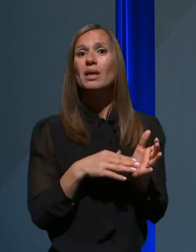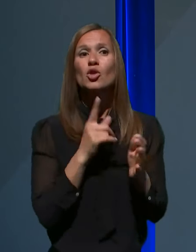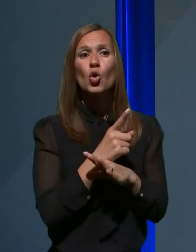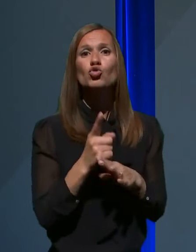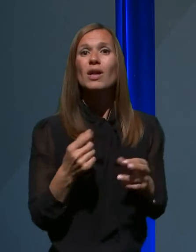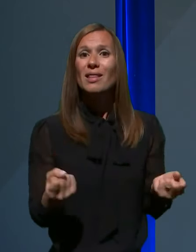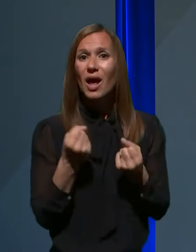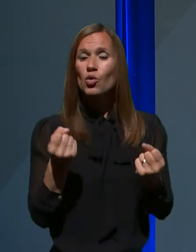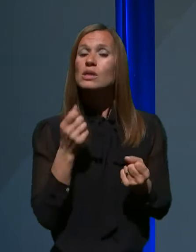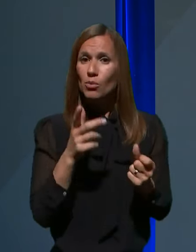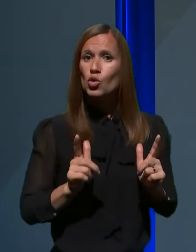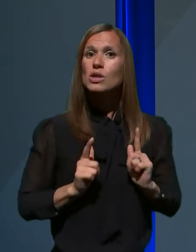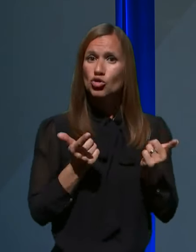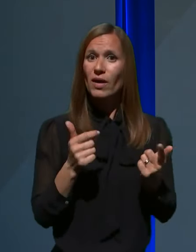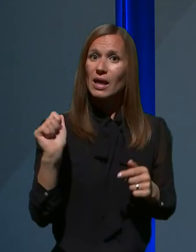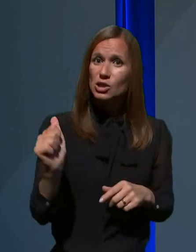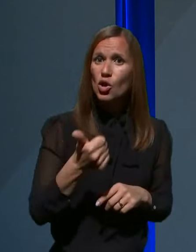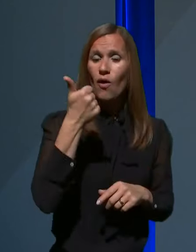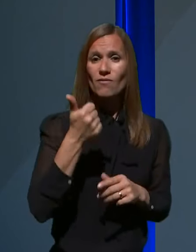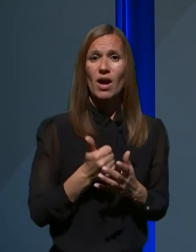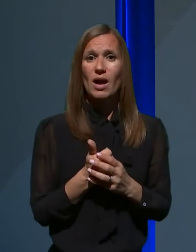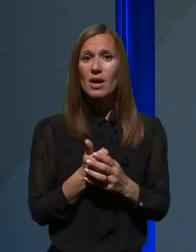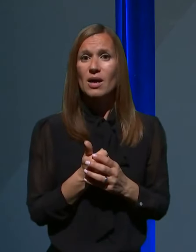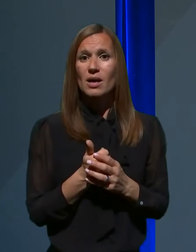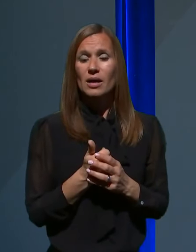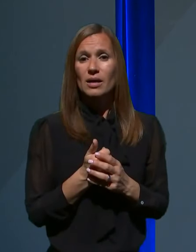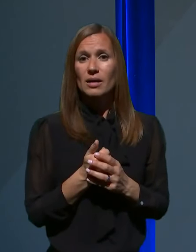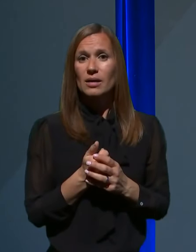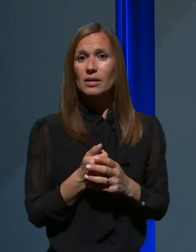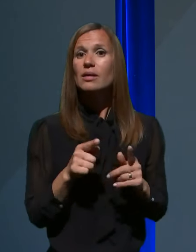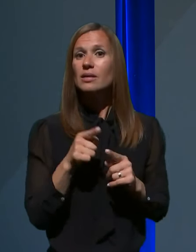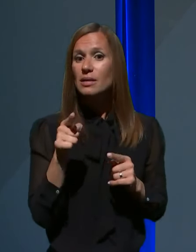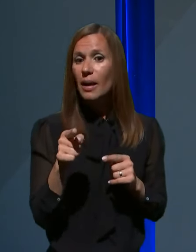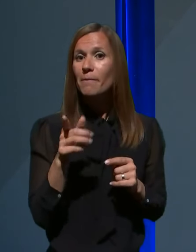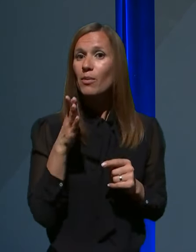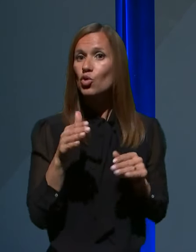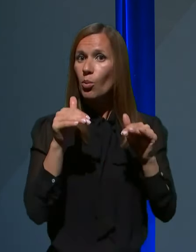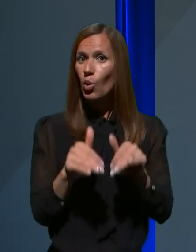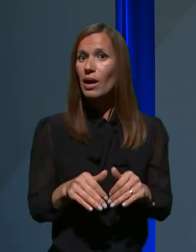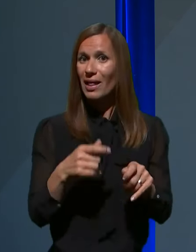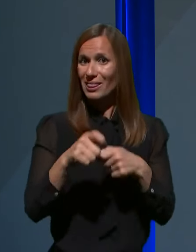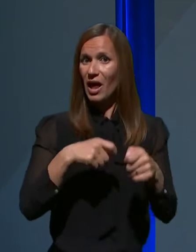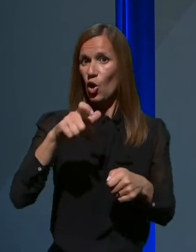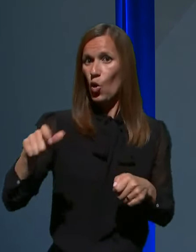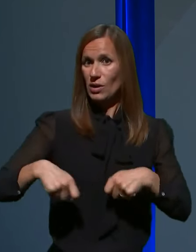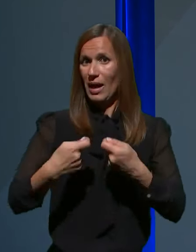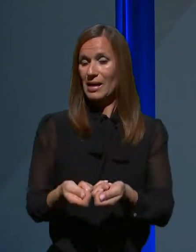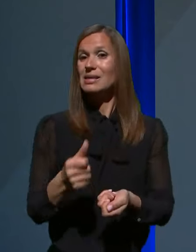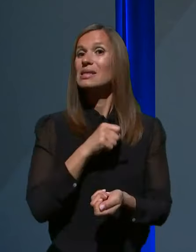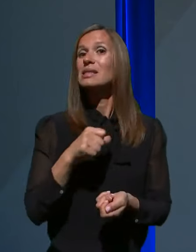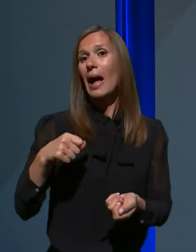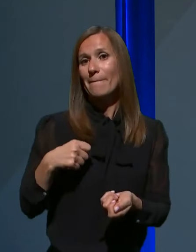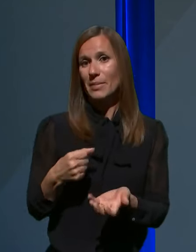zaživele znova, s tem, da bodo morali tudi tam delodajalci sami zagotoviti